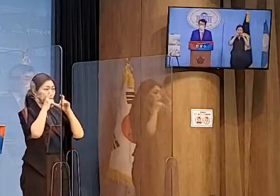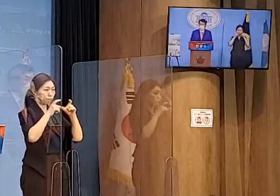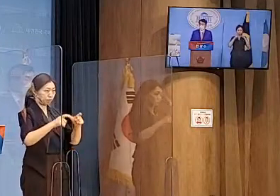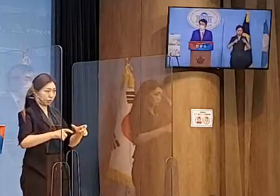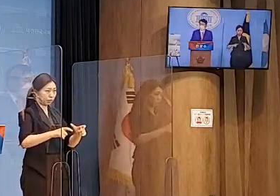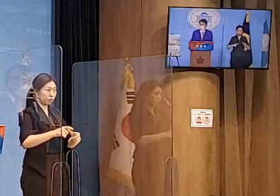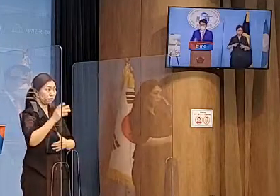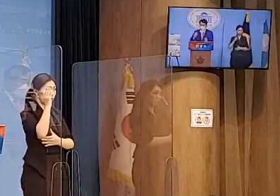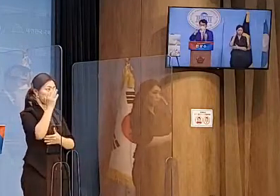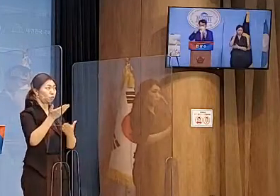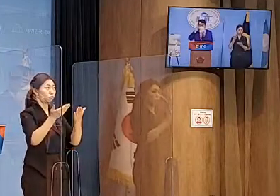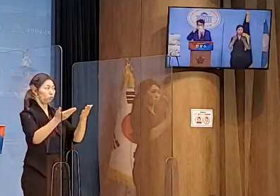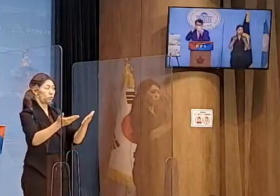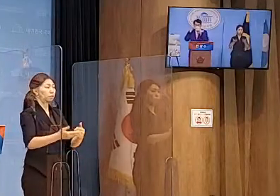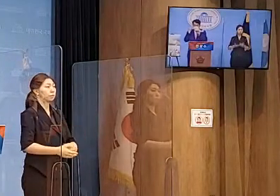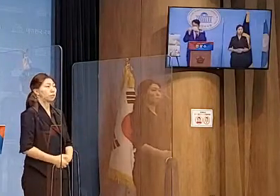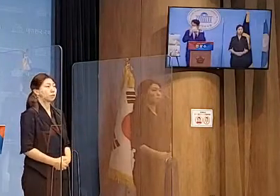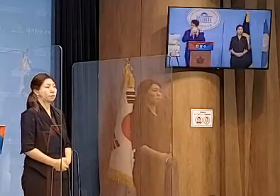하겠습니다.